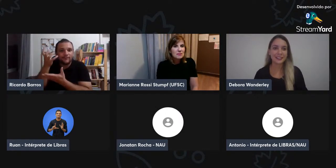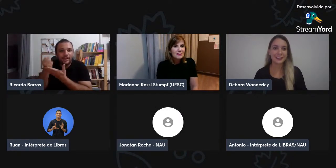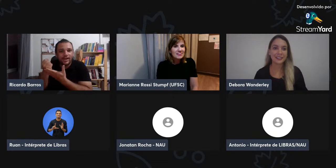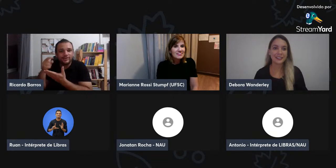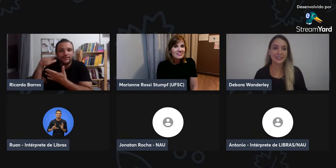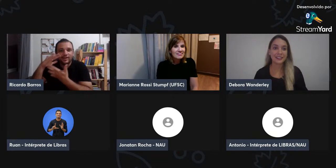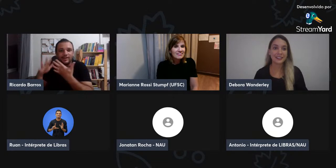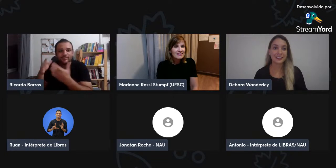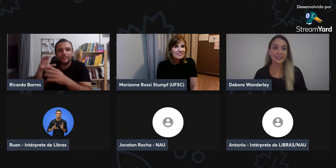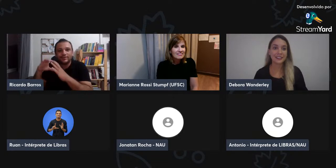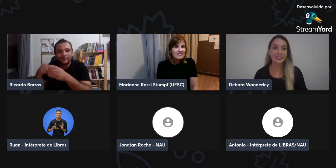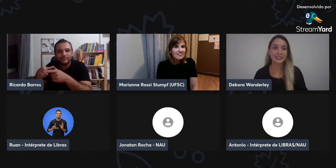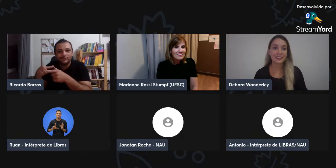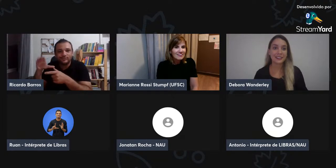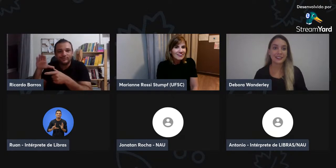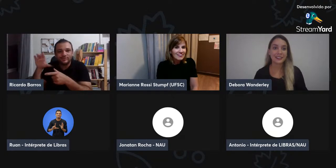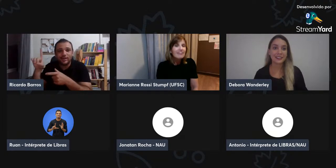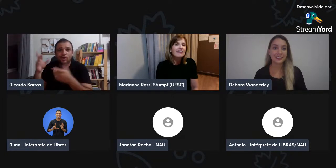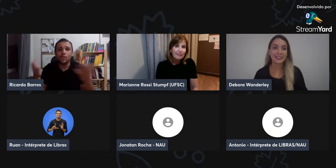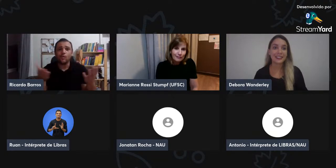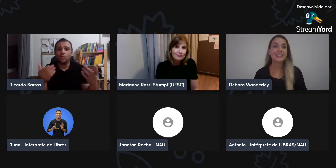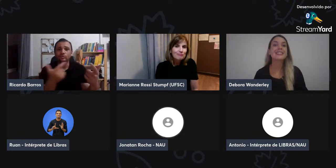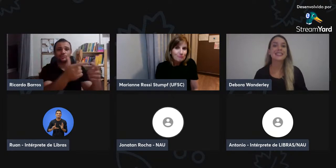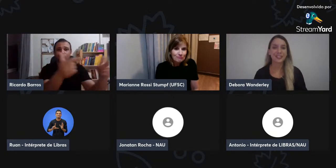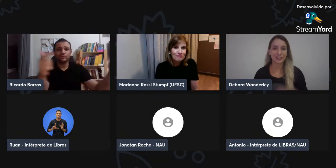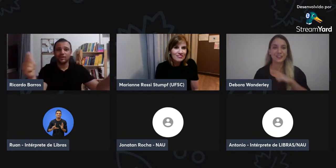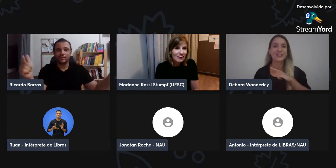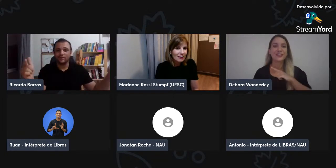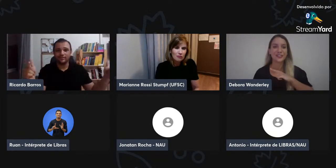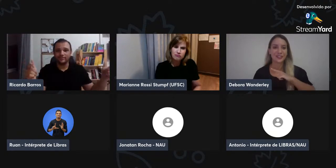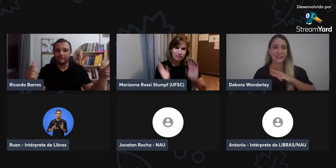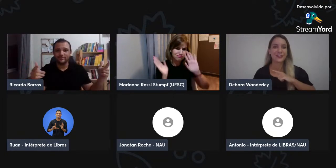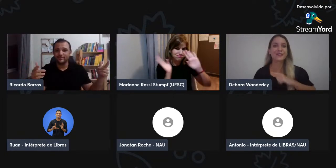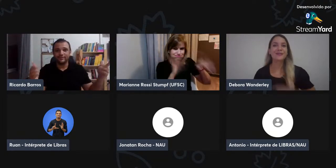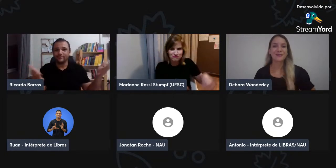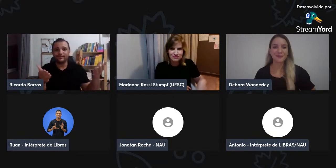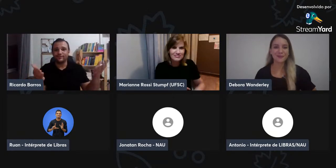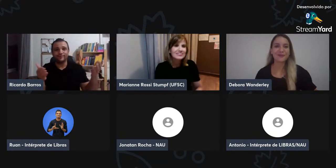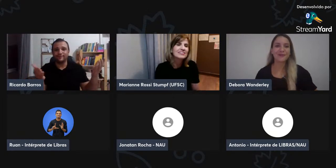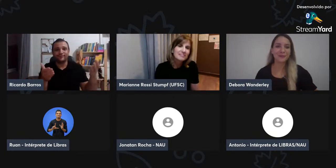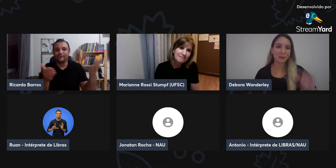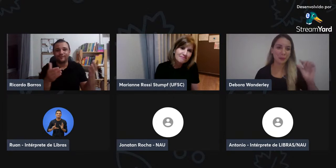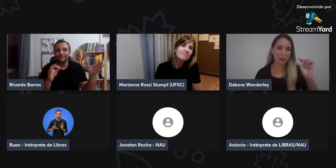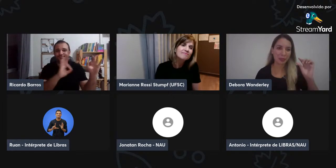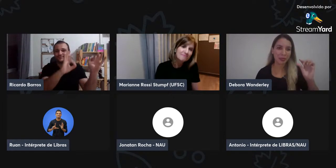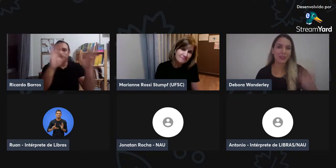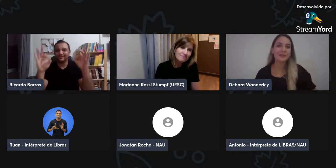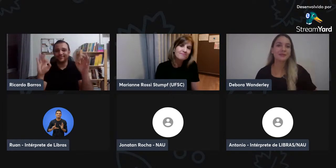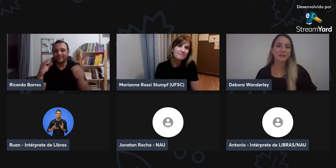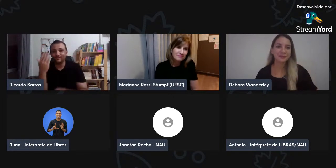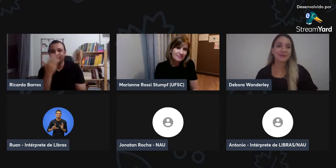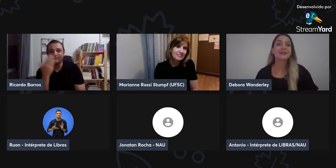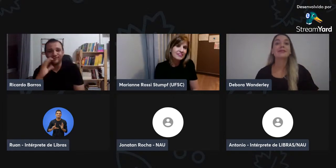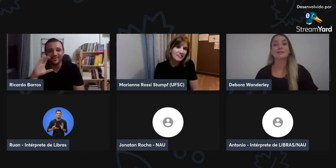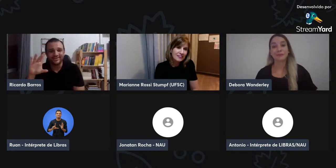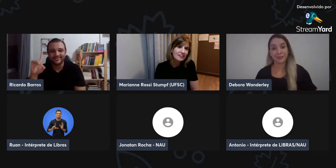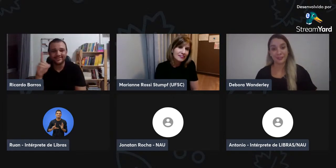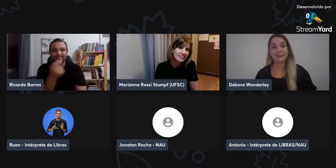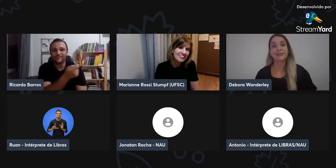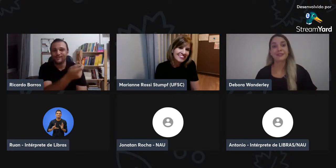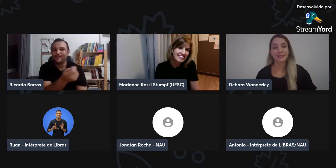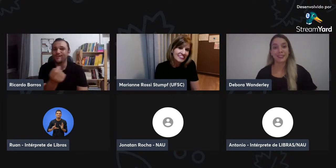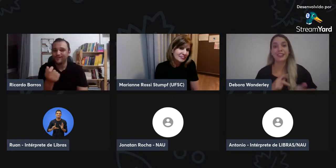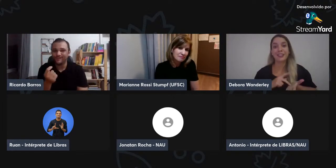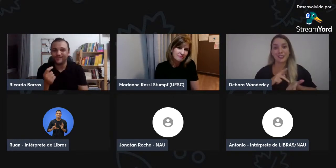interessante. Você falou com relação ao CD. Hoje, nós não vemos CD em